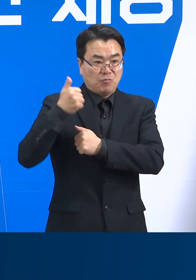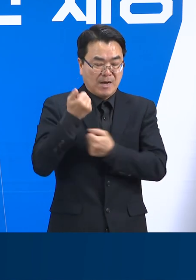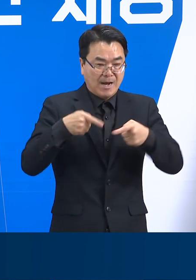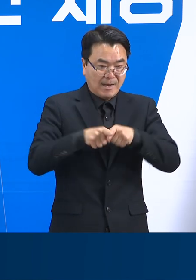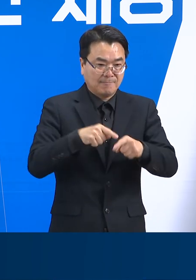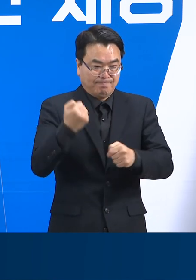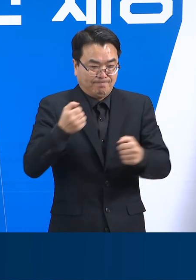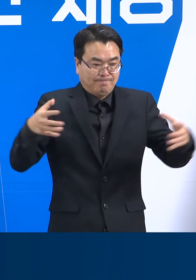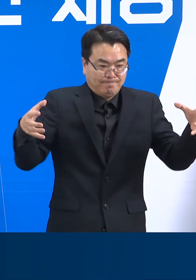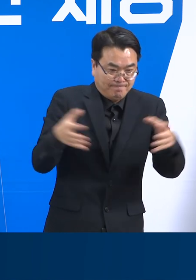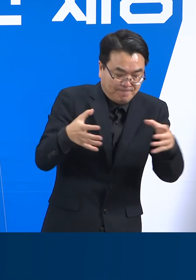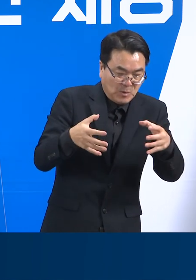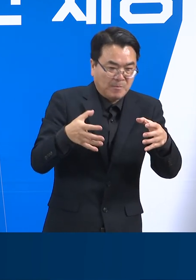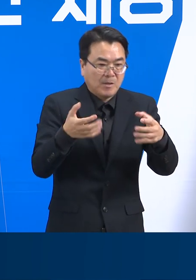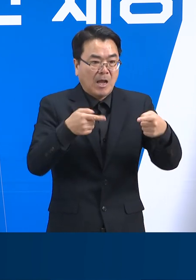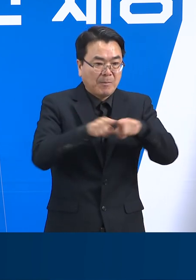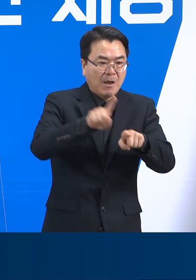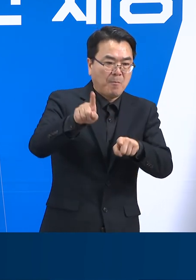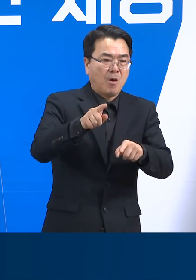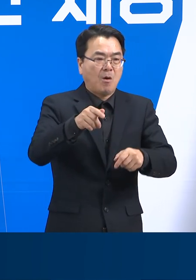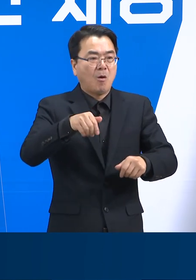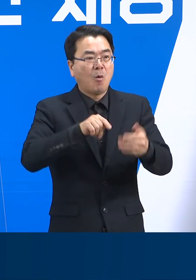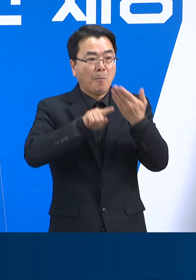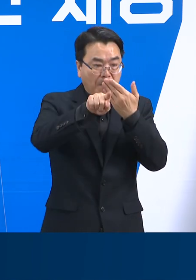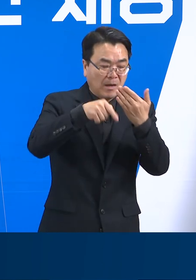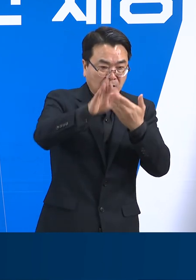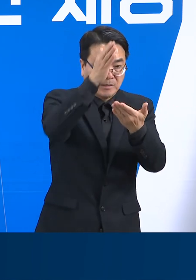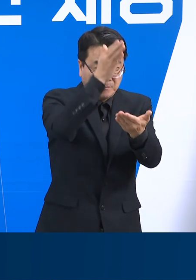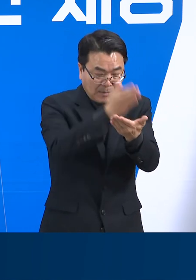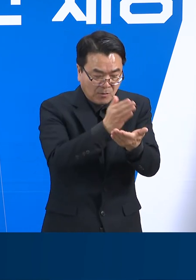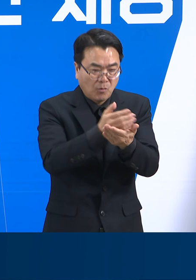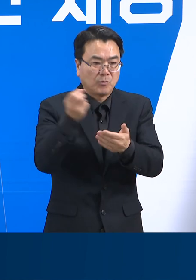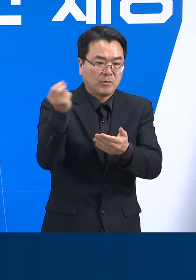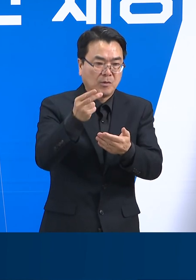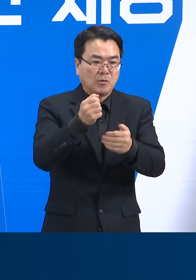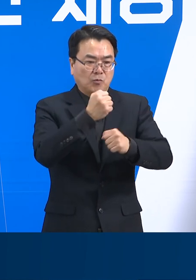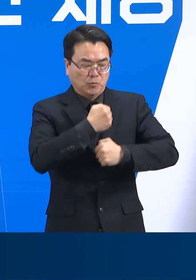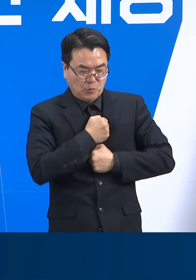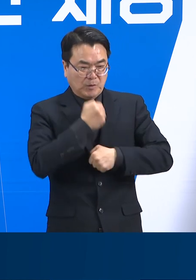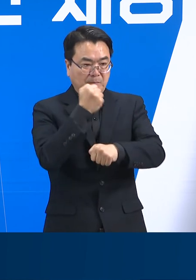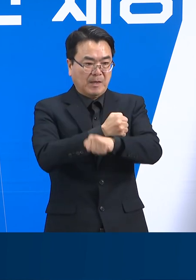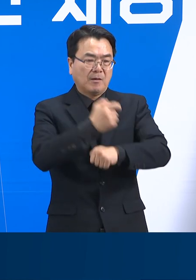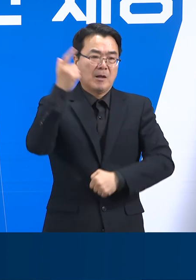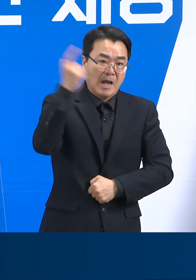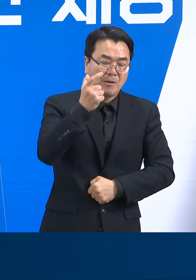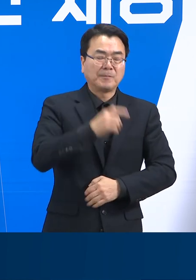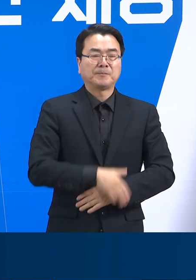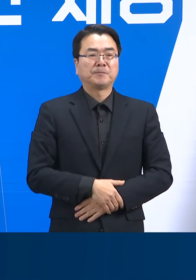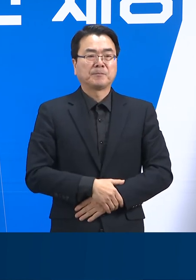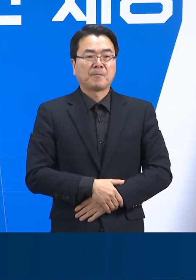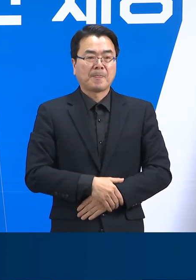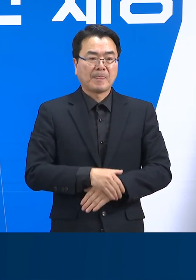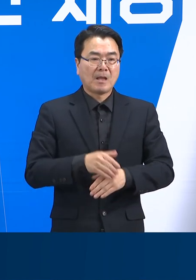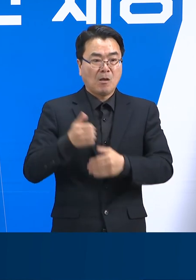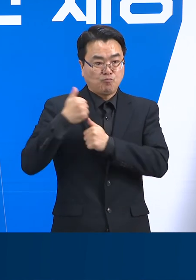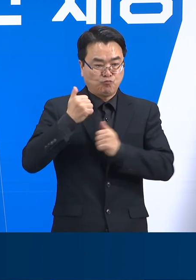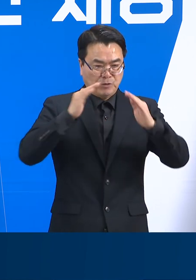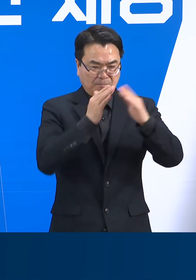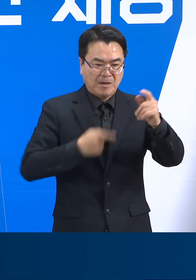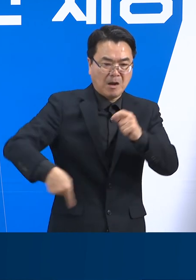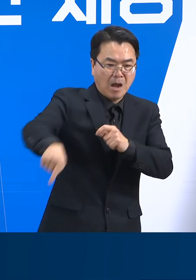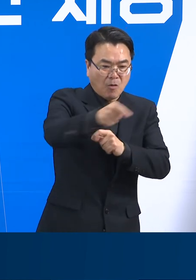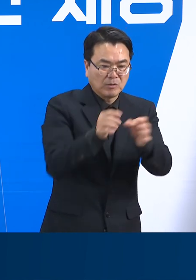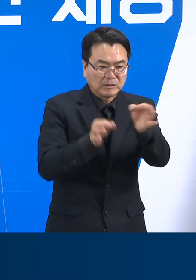병사들에 대해서 식당 등 외출 금지를 실시하는 등 미군 방역을 강화했습니다. 또한 부대 주변 상가 자율 휴업